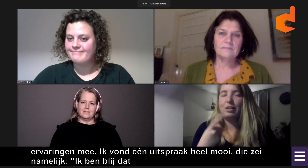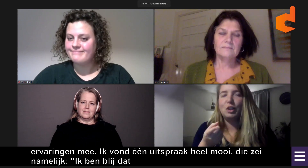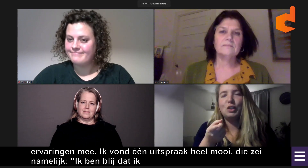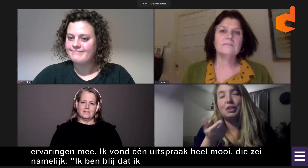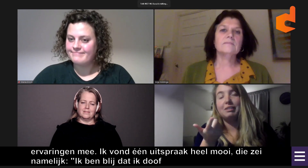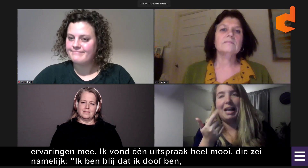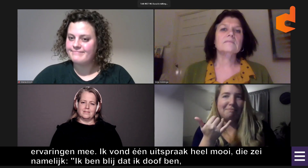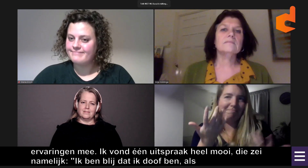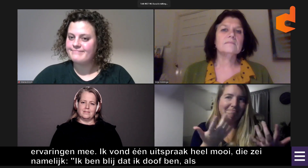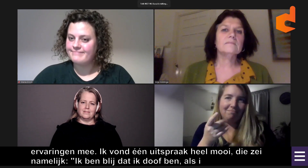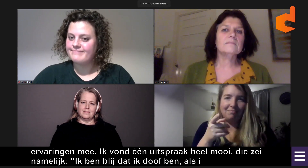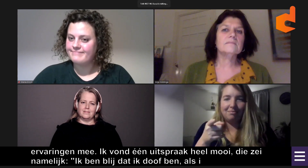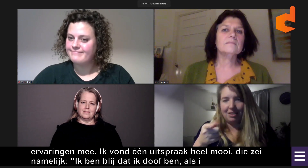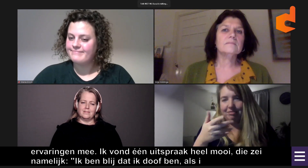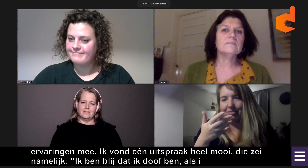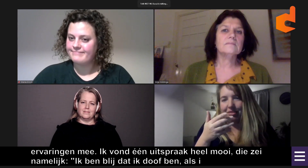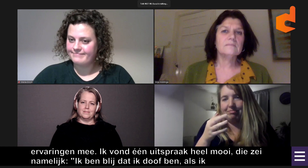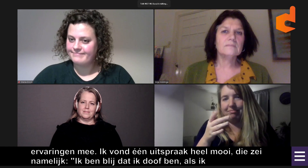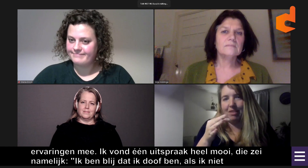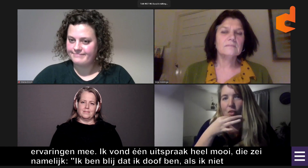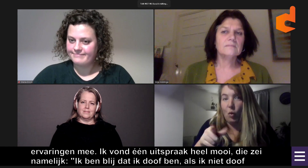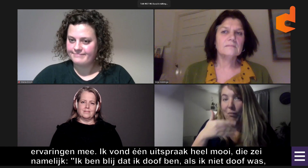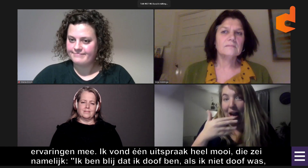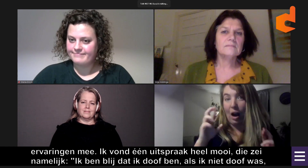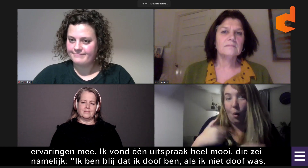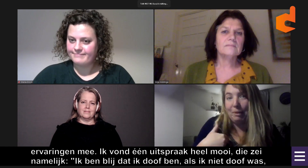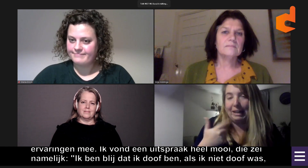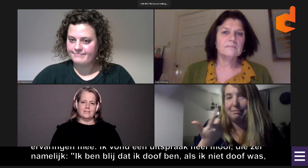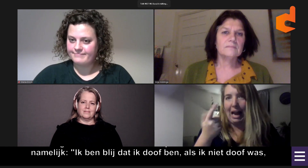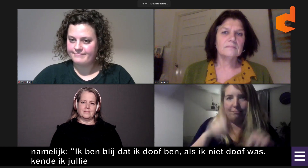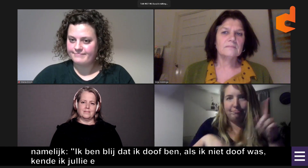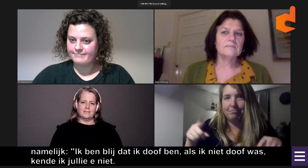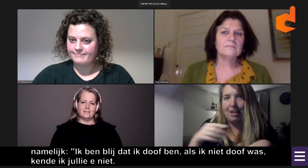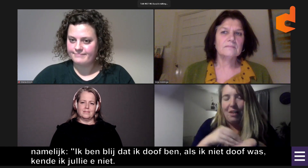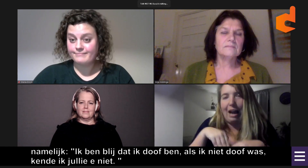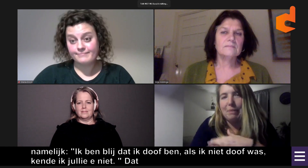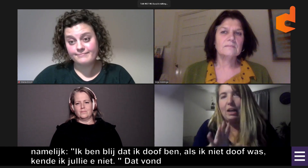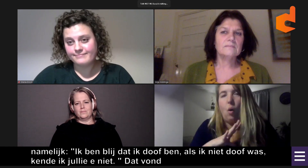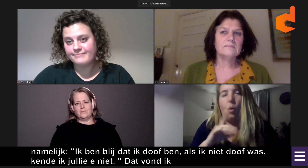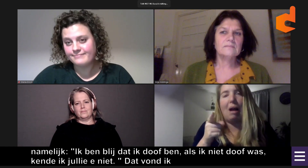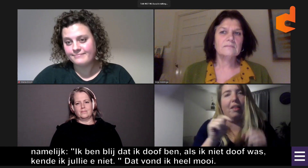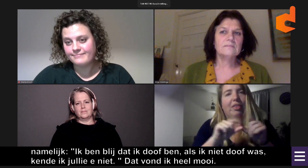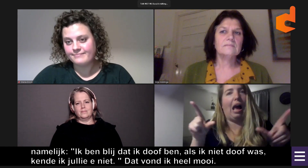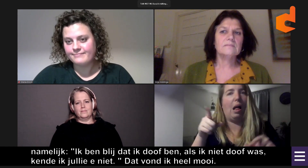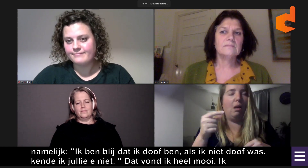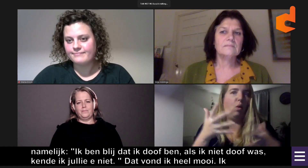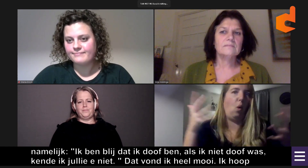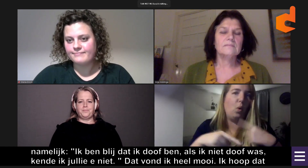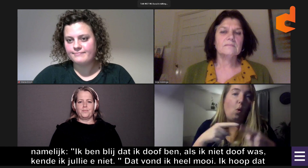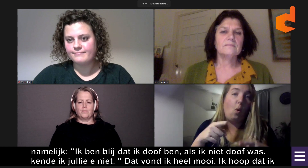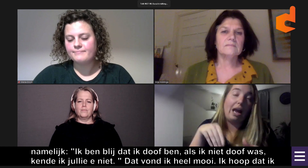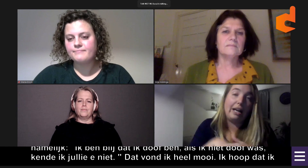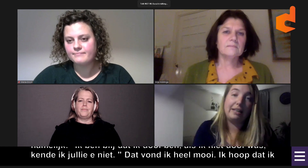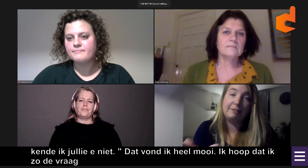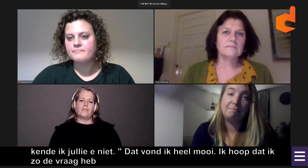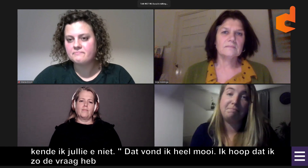heel mooi. Dus die vond het fijn om daar op die school gezeten te hebben. Dus ik hoop dat ik zo de vraag heb beantwoord. Maar het gaat er vooral om dat er heel veel